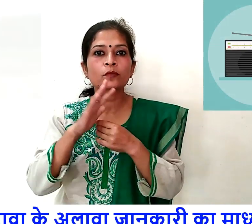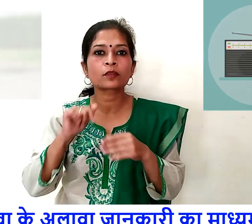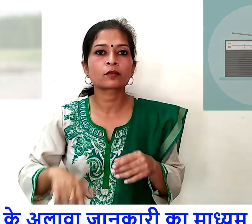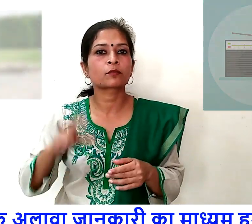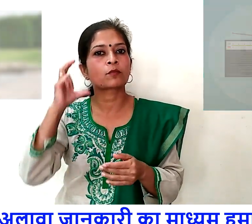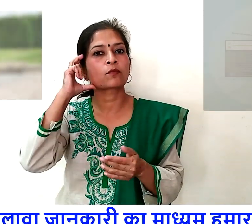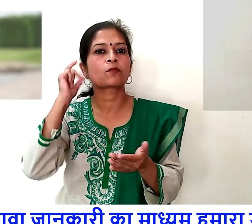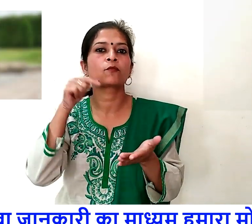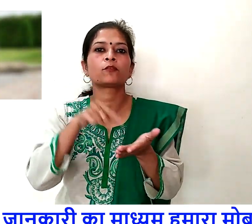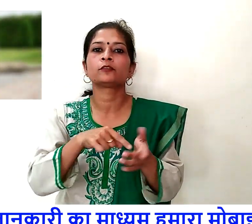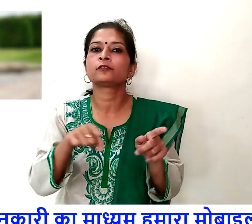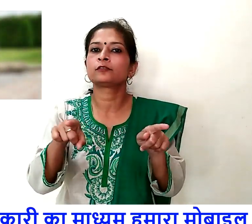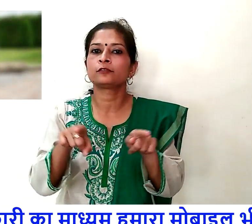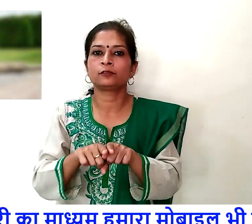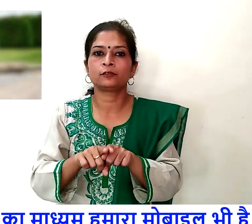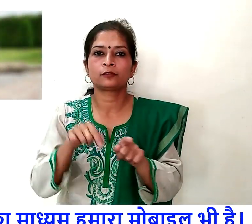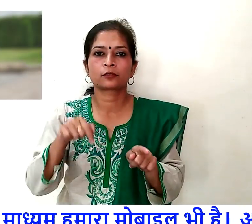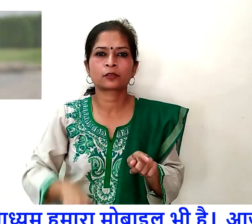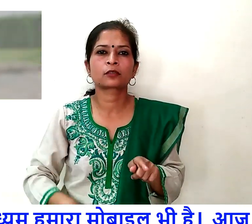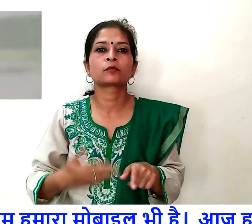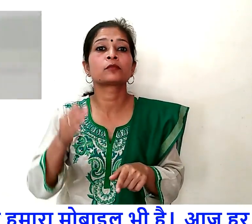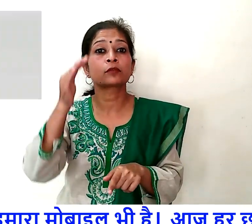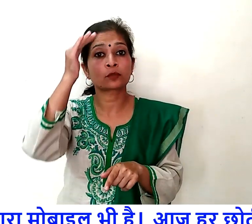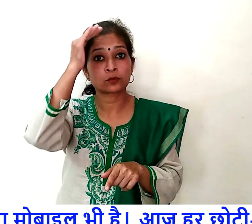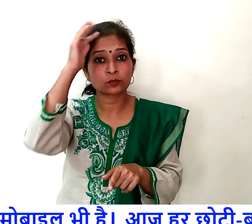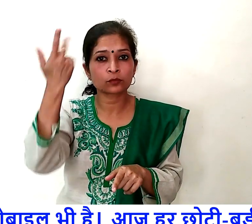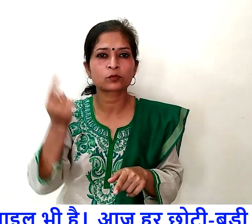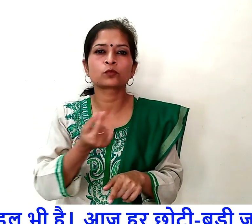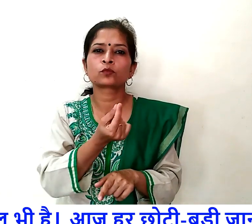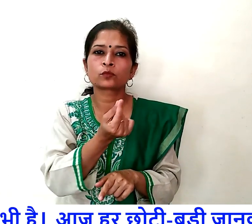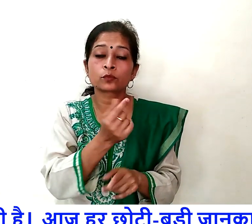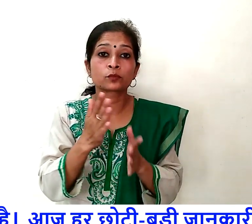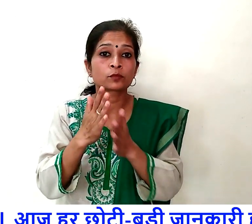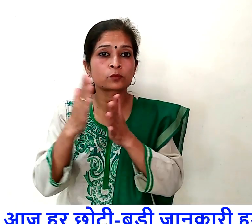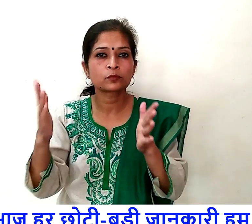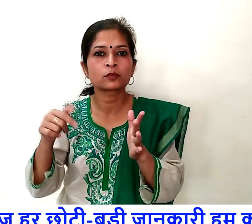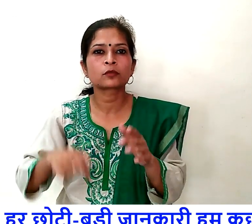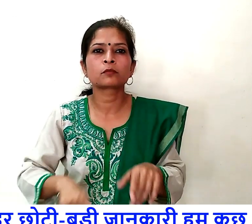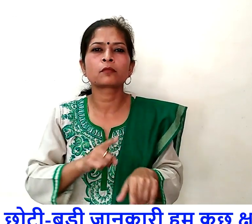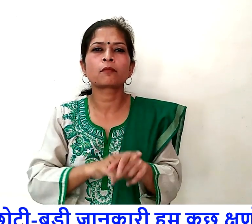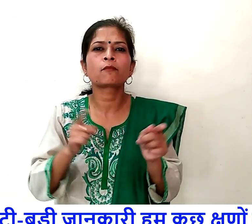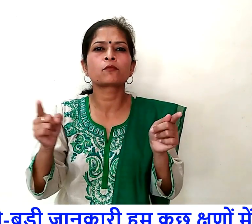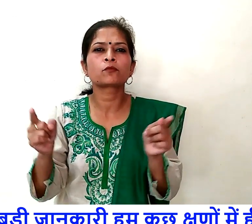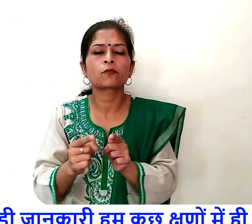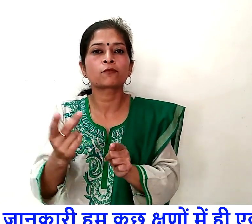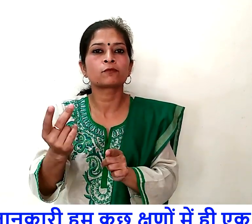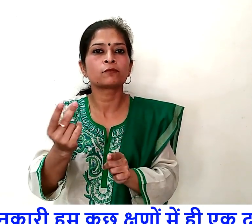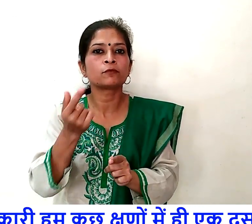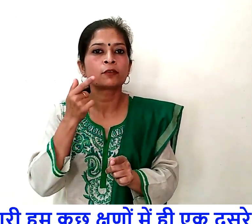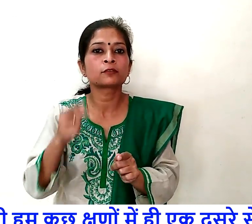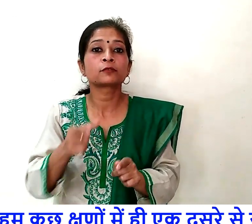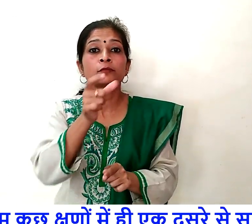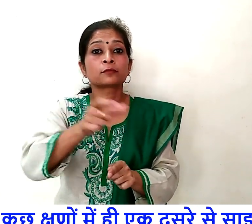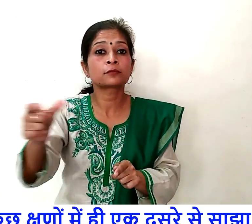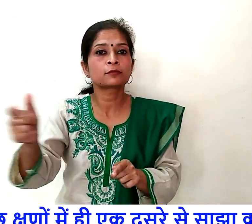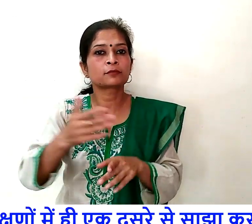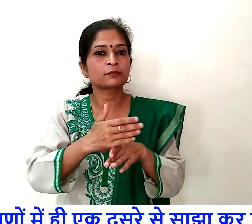मोबाइल भी है आज हर छोटी बड़ी जानकारी हम कुछ शडों में ही एक दूसरे से साज़ा कर लेते